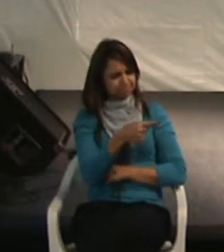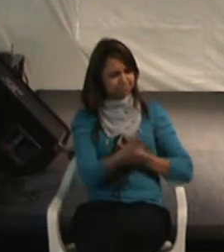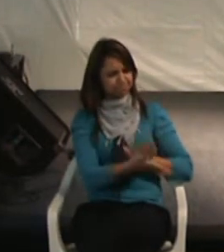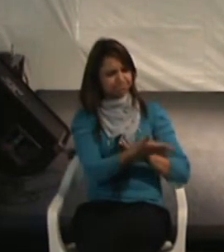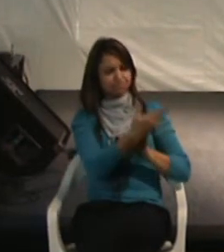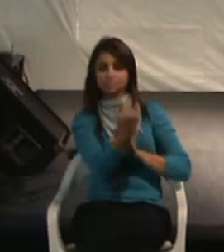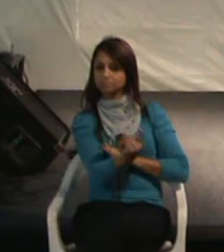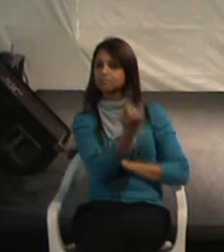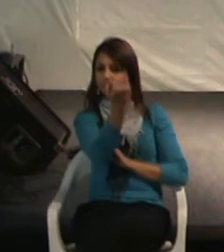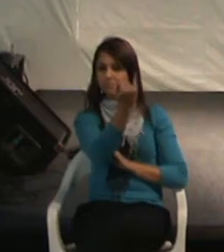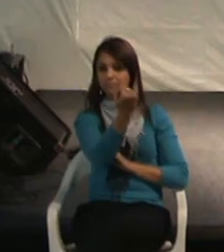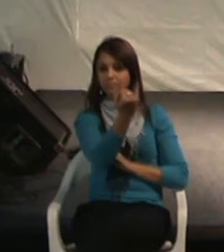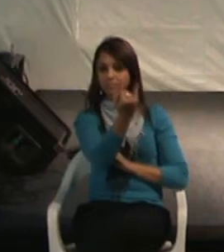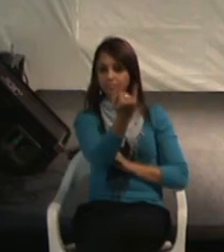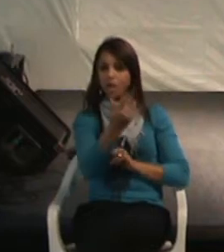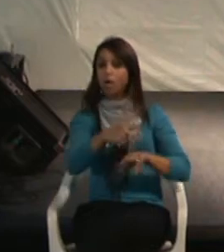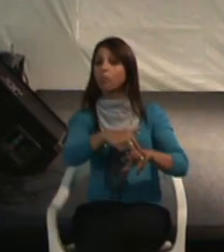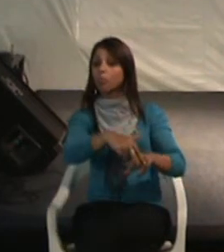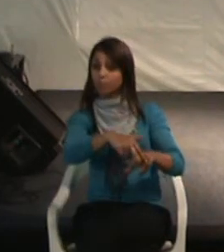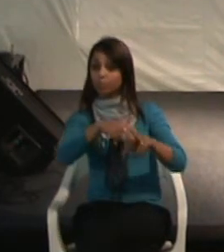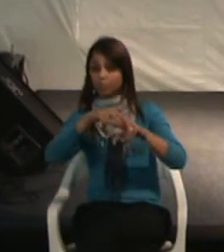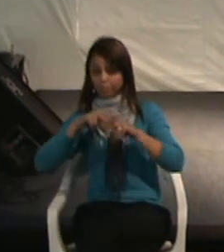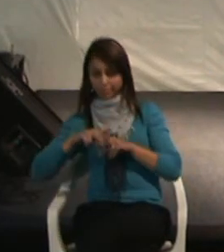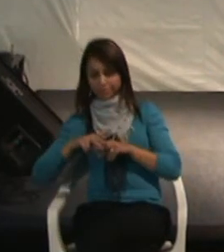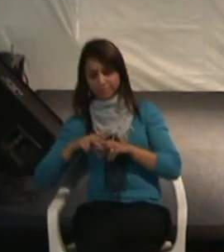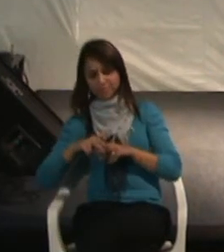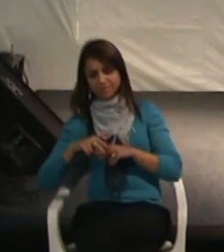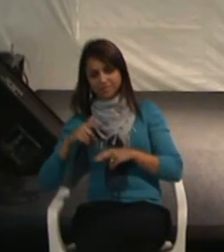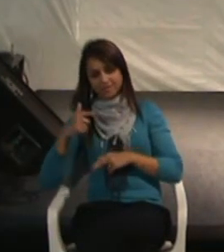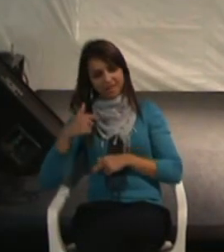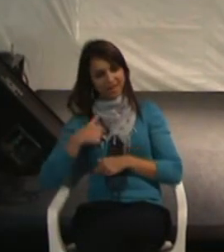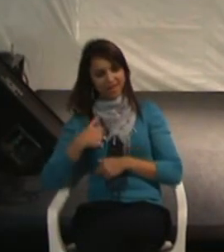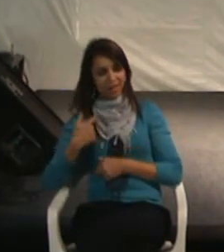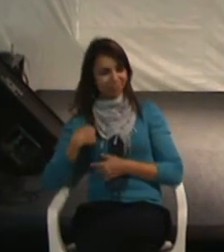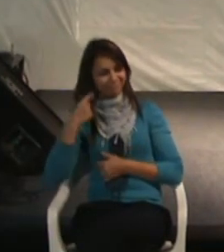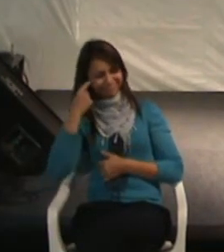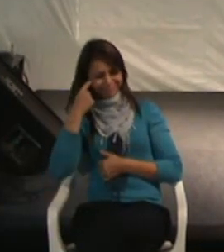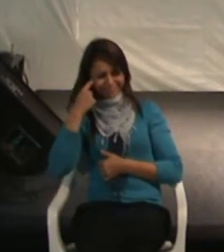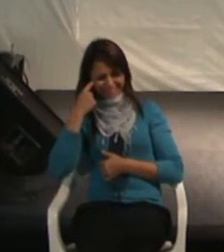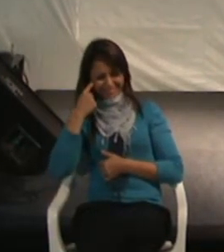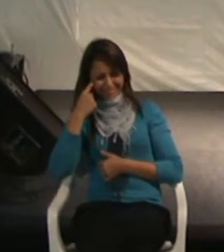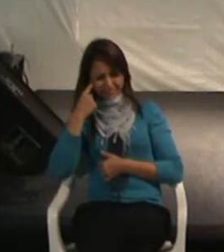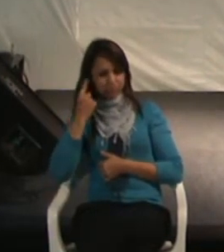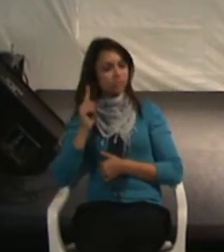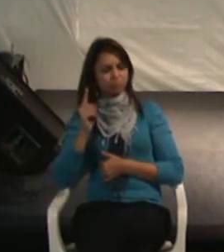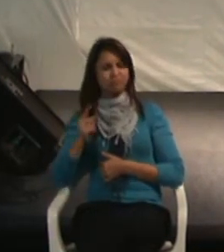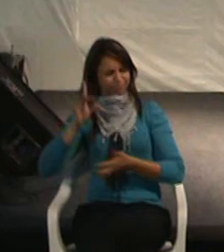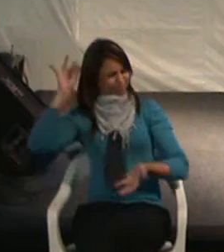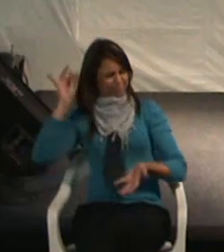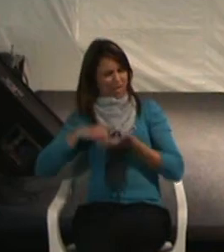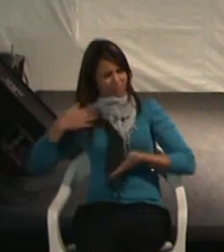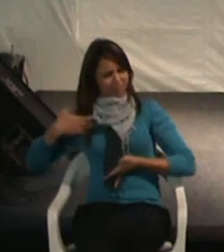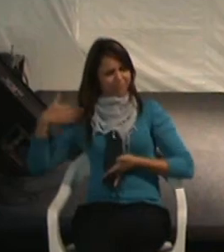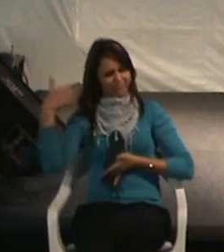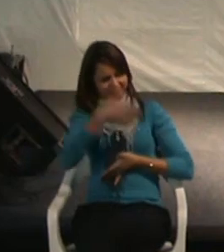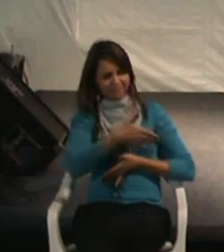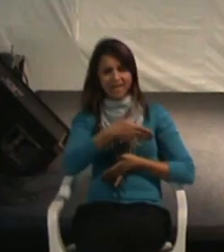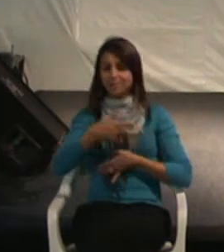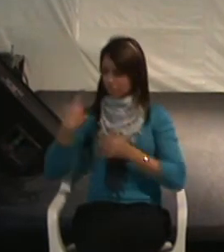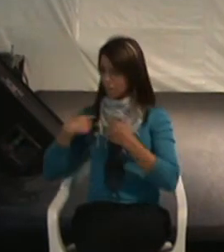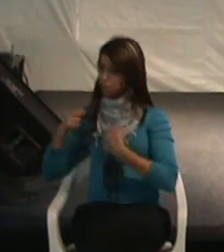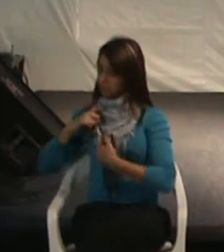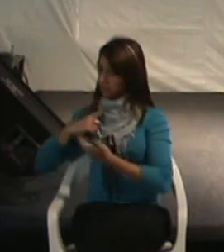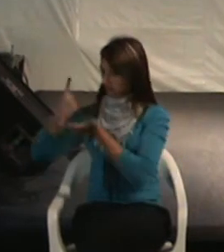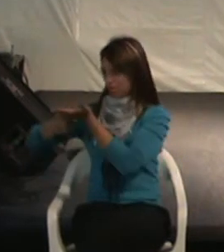Por esta razão, é que eu não tive dúvidas em cancelar os meus compromissos, que são